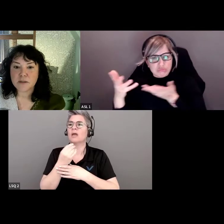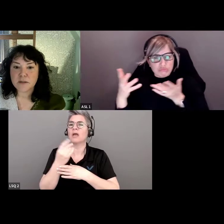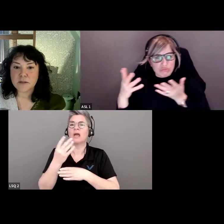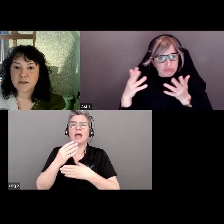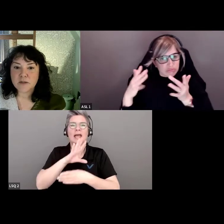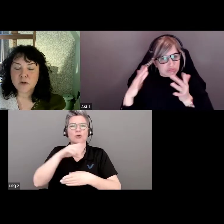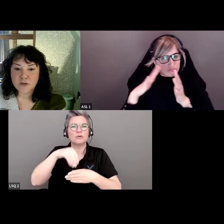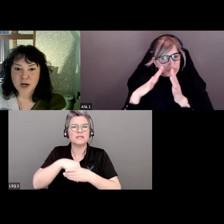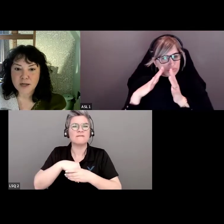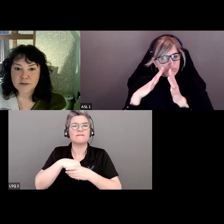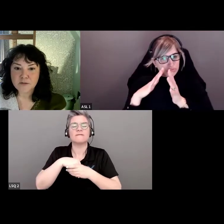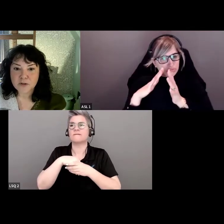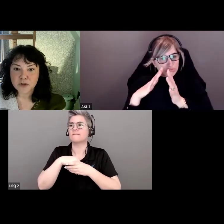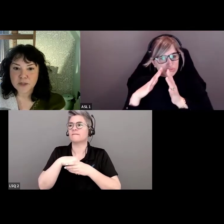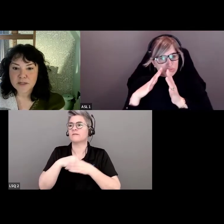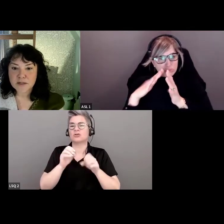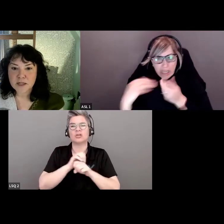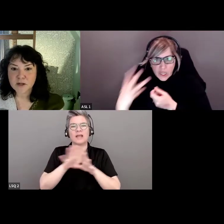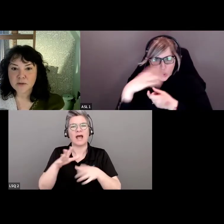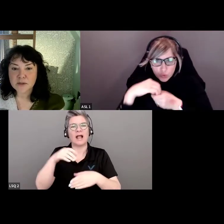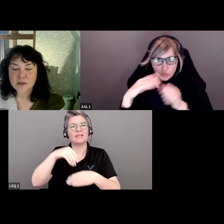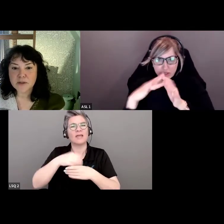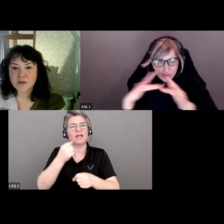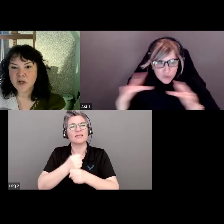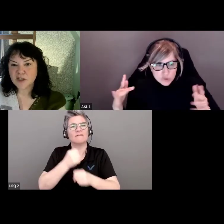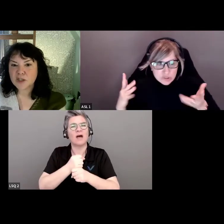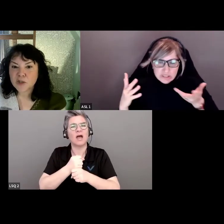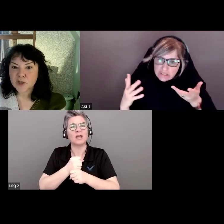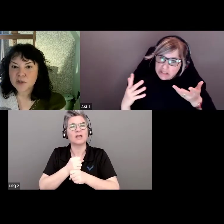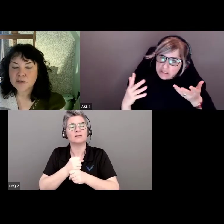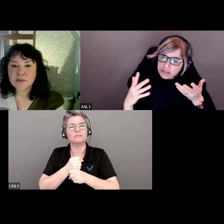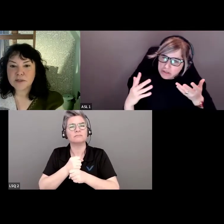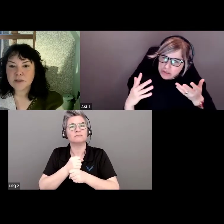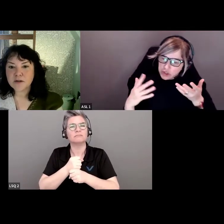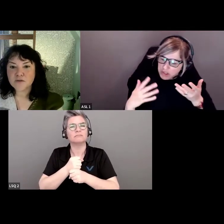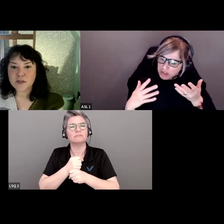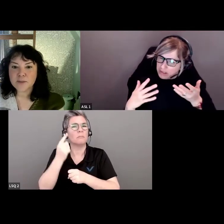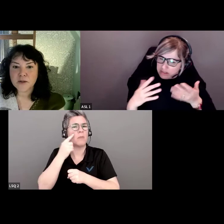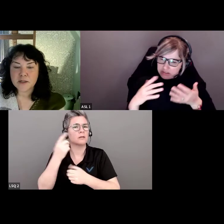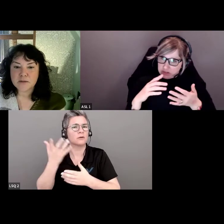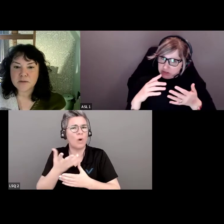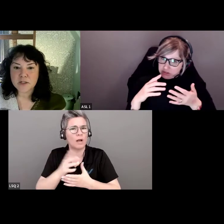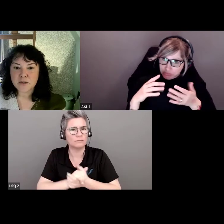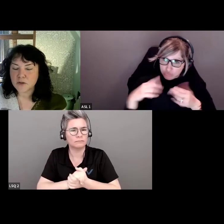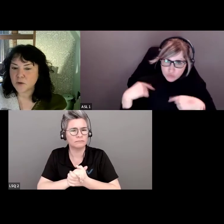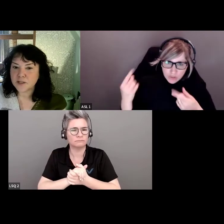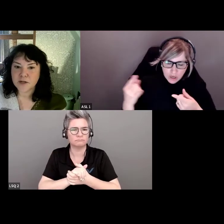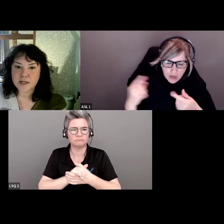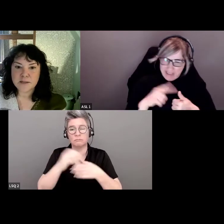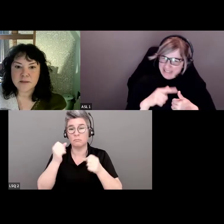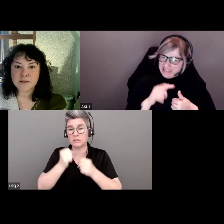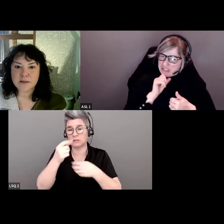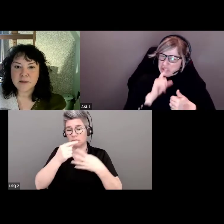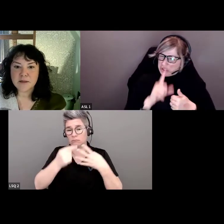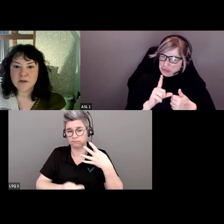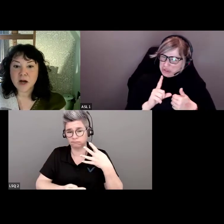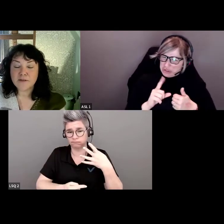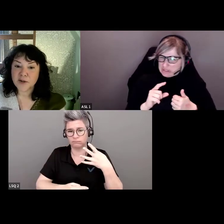engagement dans votre travail? Vous avez une série de possibilités.